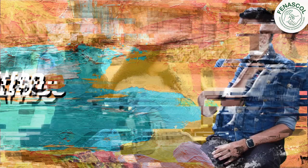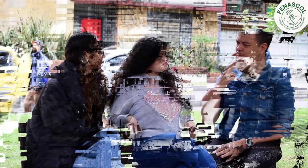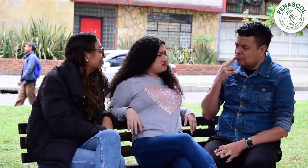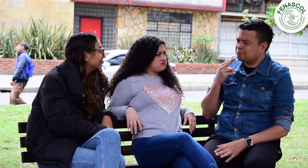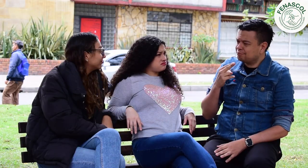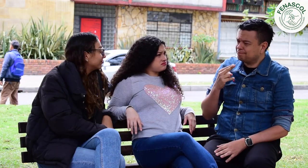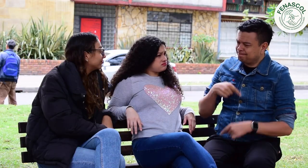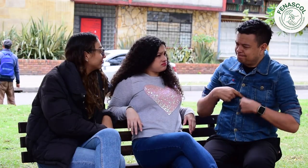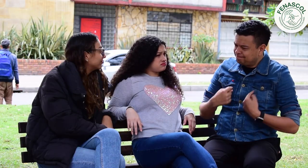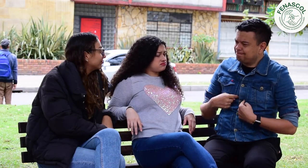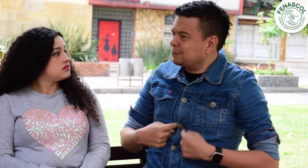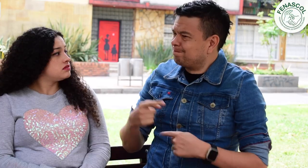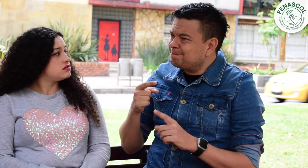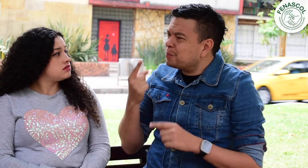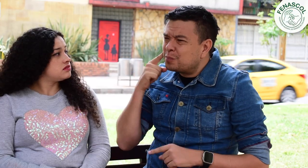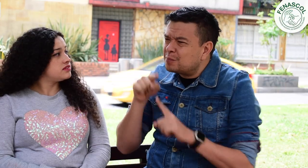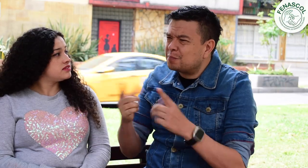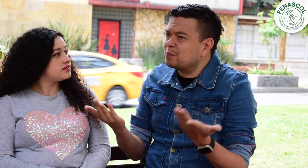De corazón. Hacer propuestas.